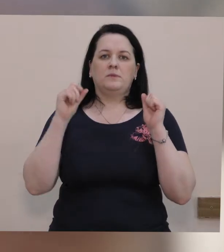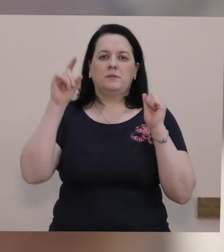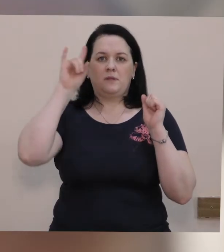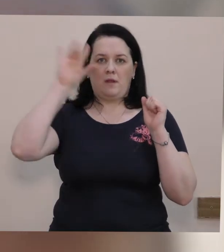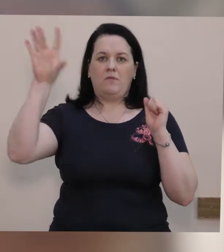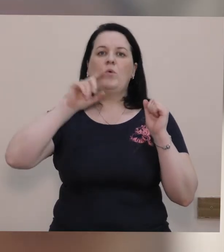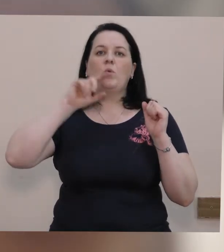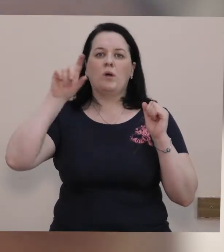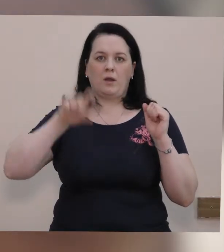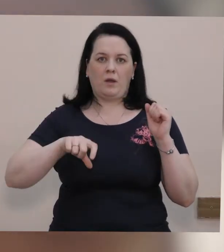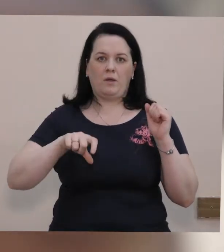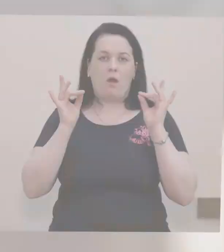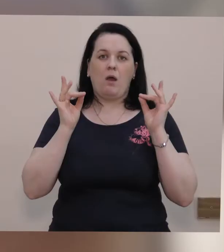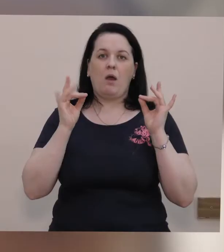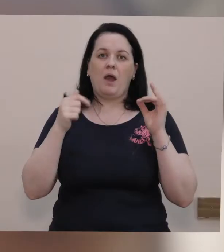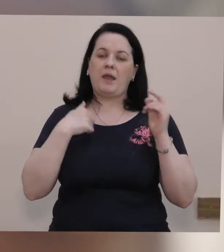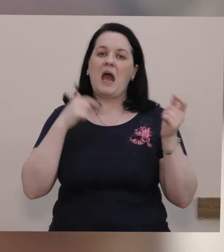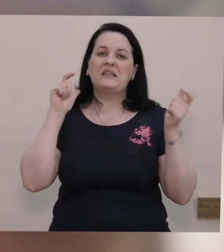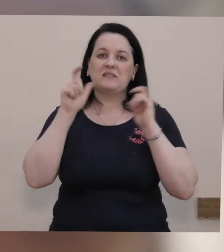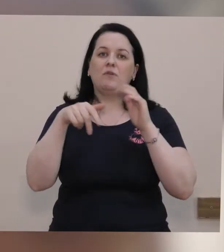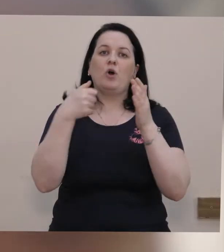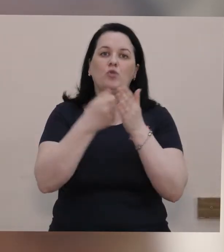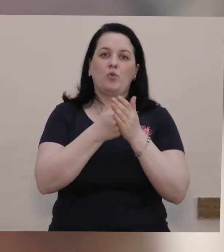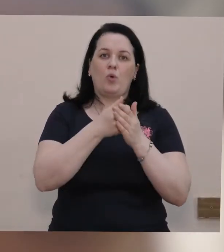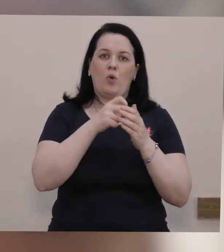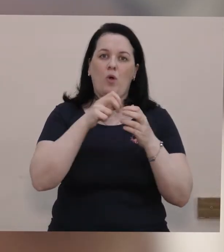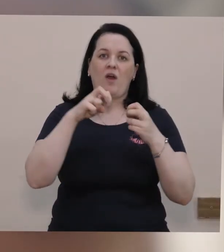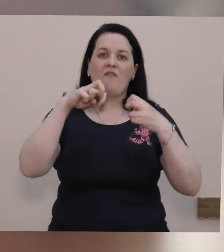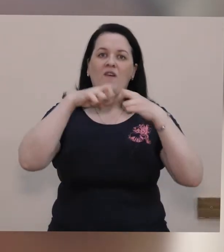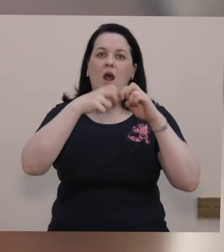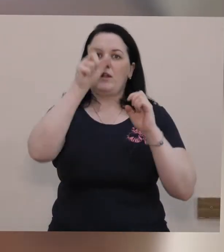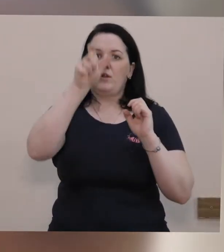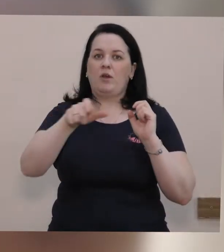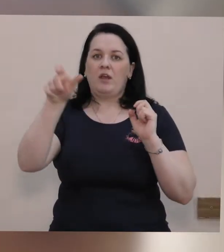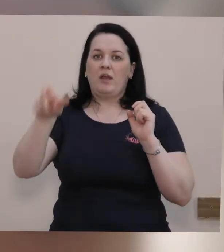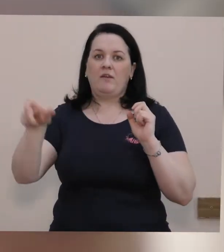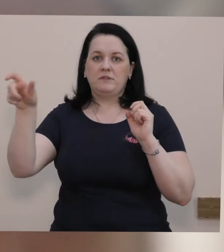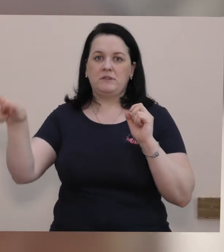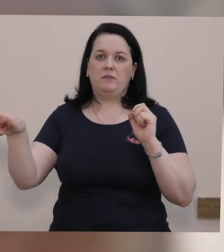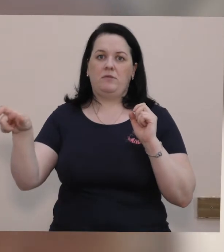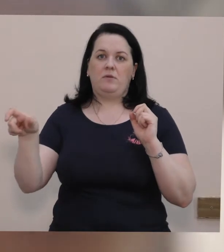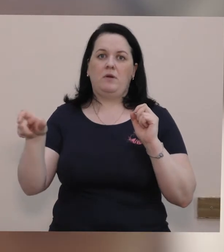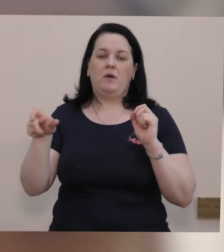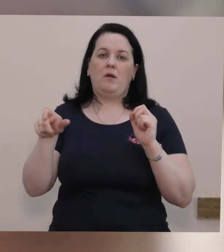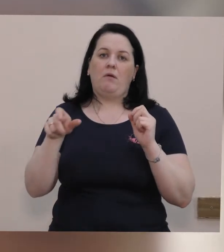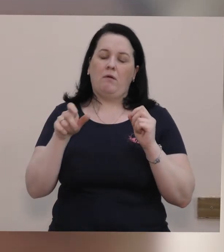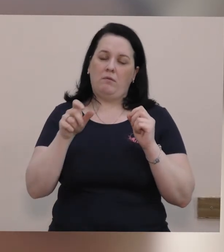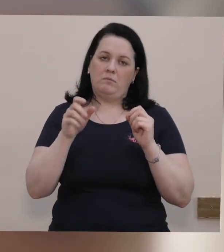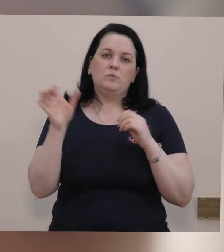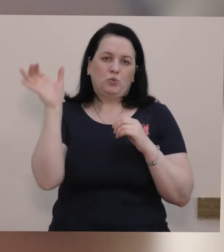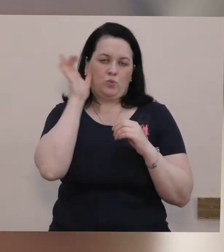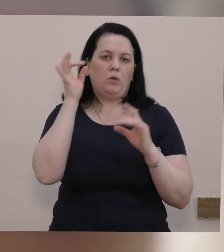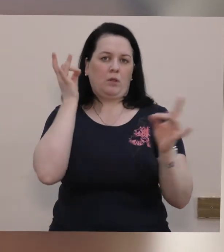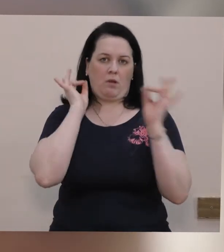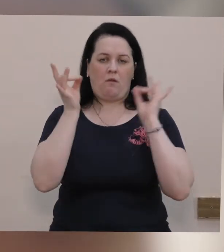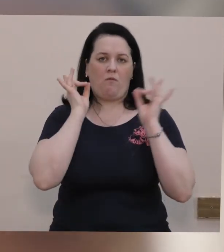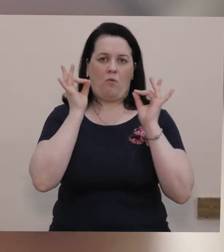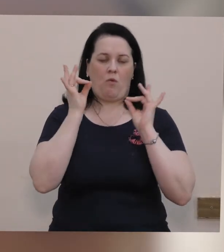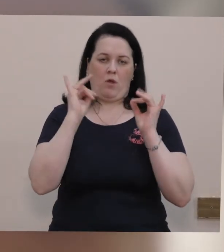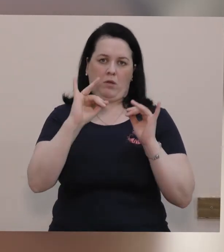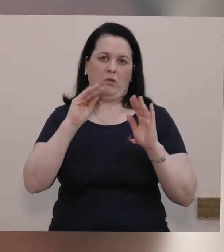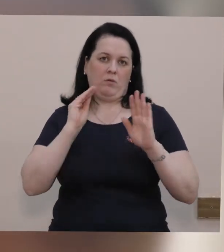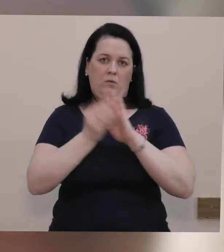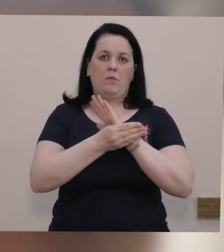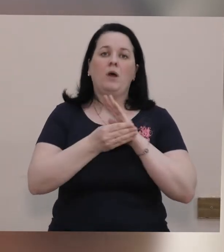Слава Україні! Я звертаюся до івано-франківців реагувати на повітряні тривоги,